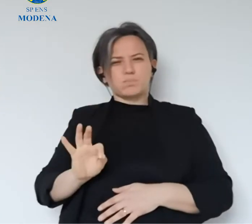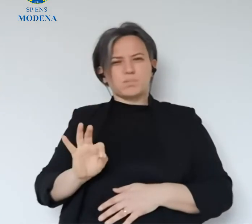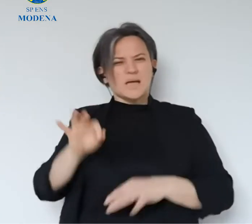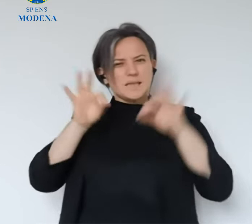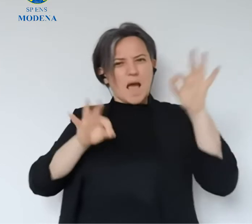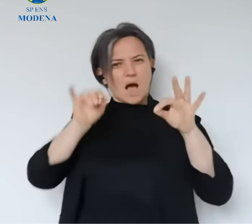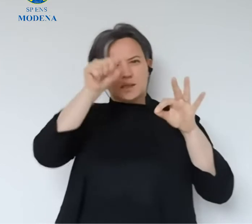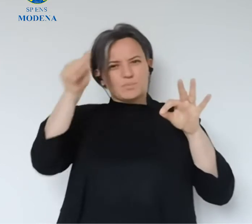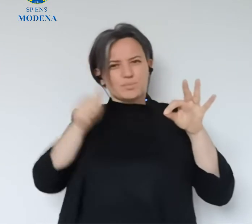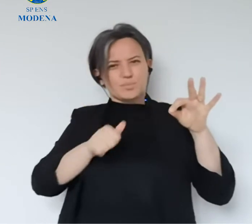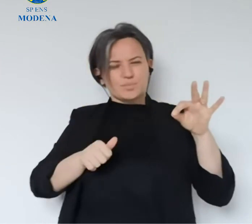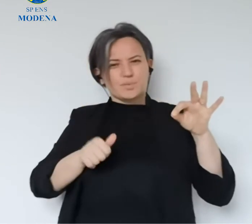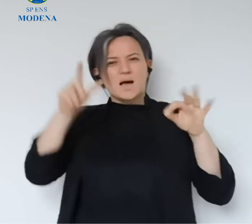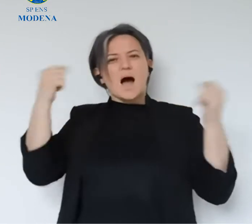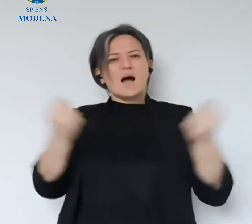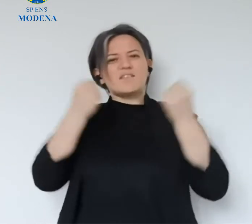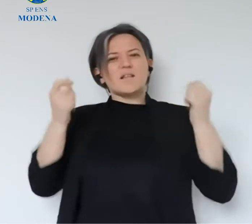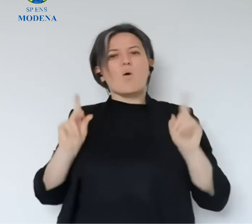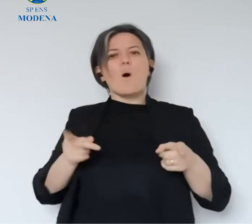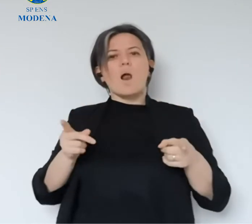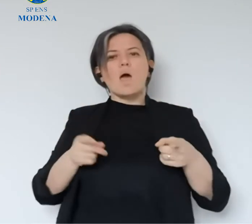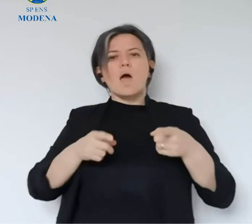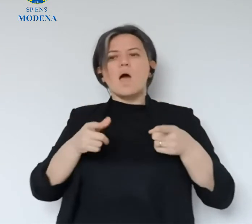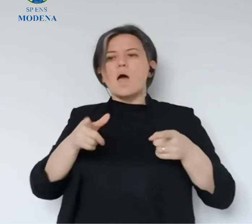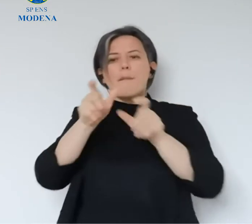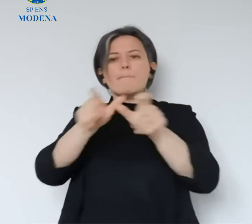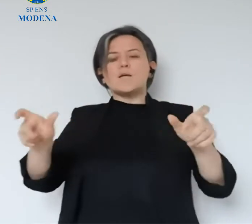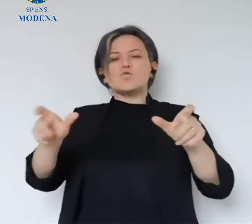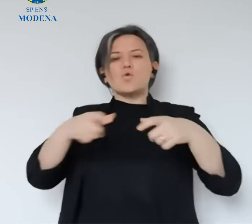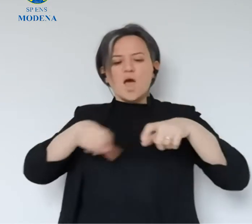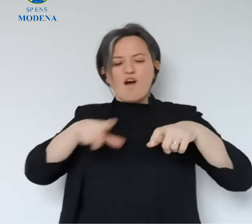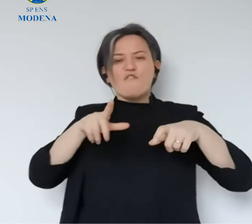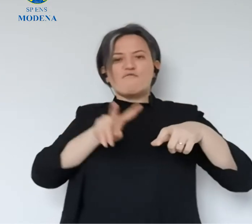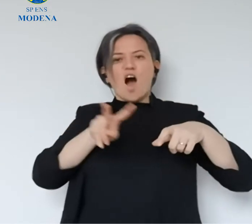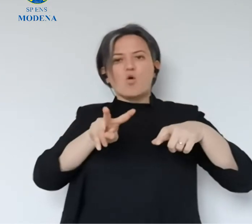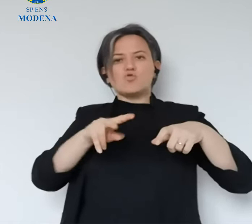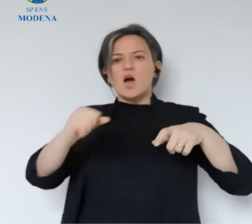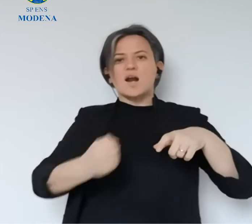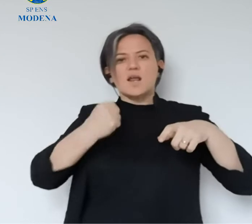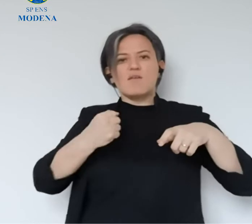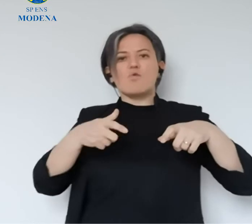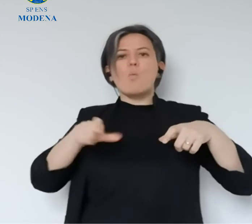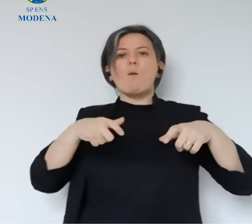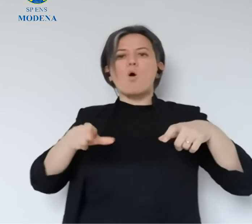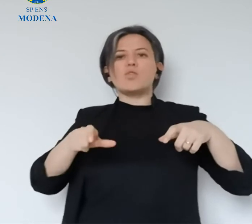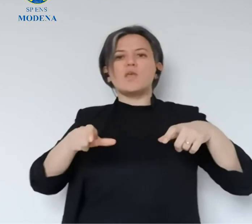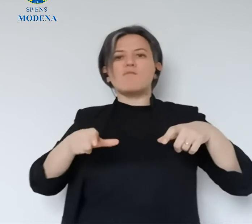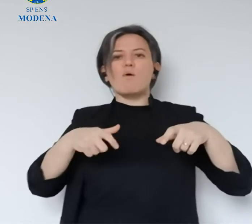movimento che si sta muovendo nei vari teatri d'Italia di qualcuno che rinuncia al